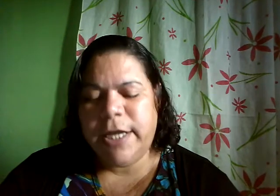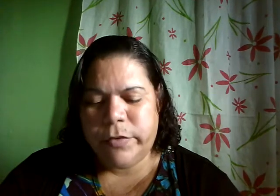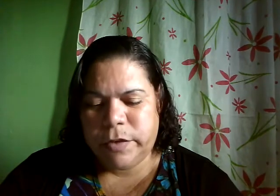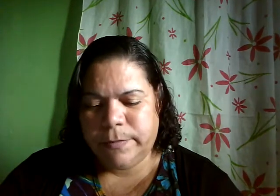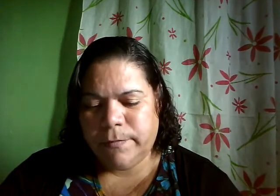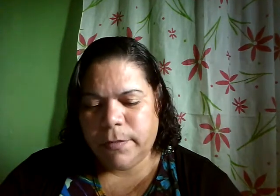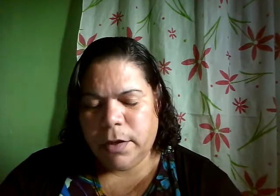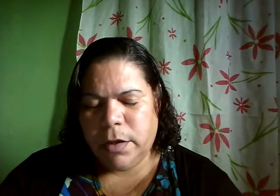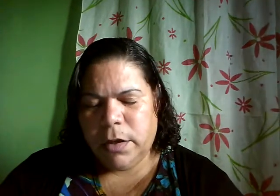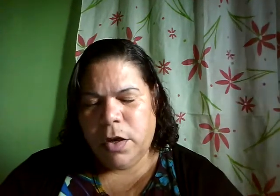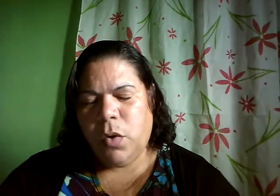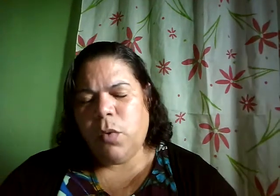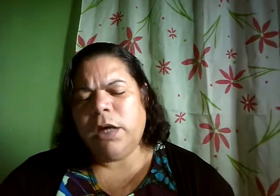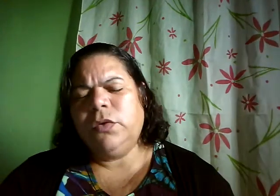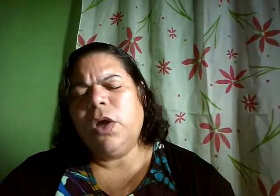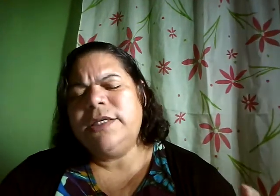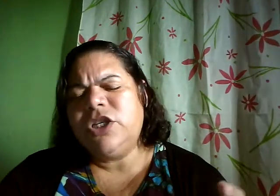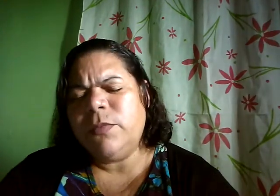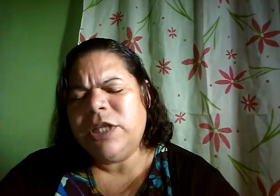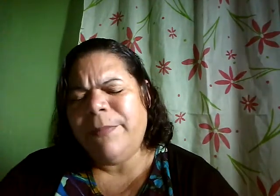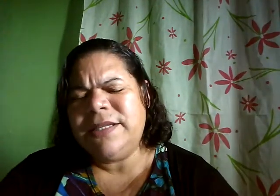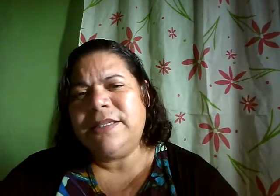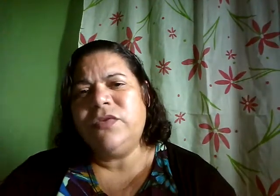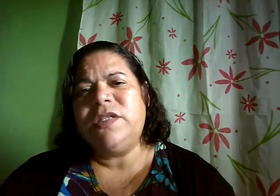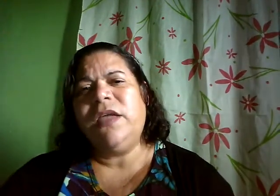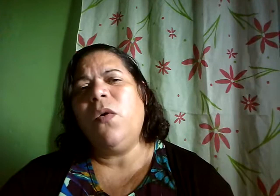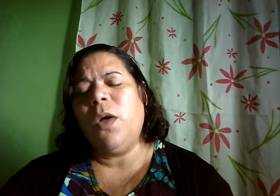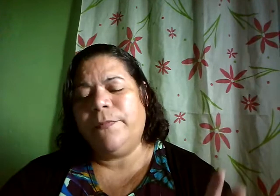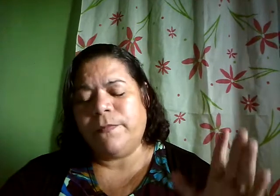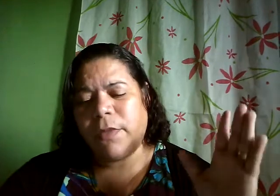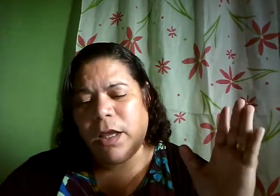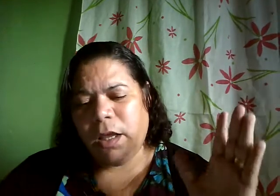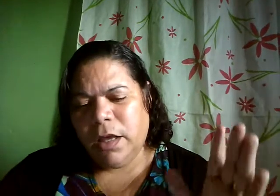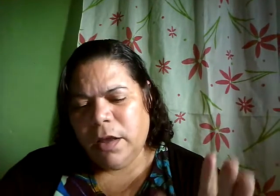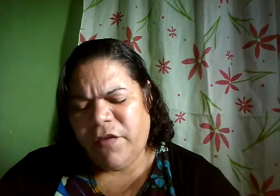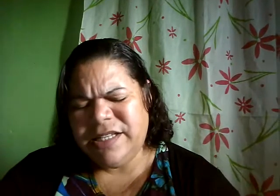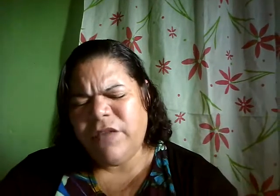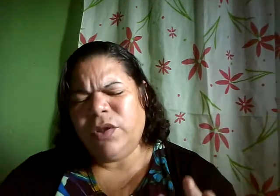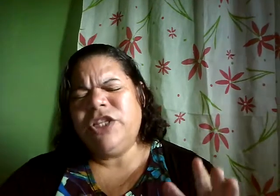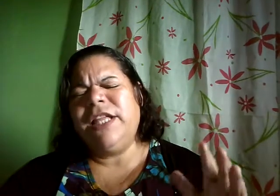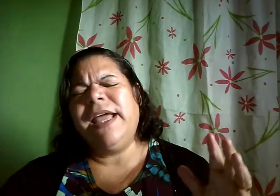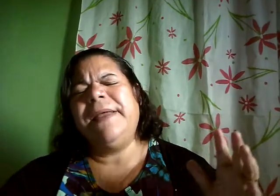Deus quando nós estamos na presença do Senhor fazendo a vontade dele